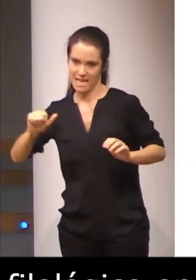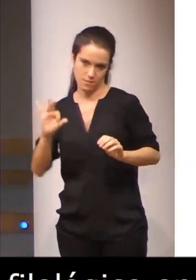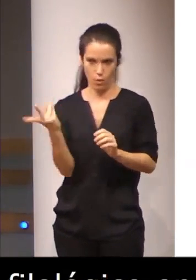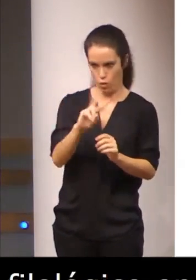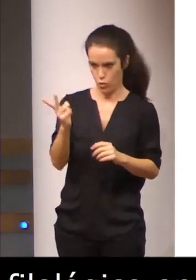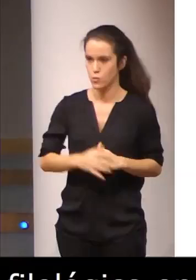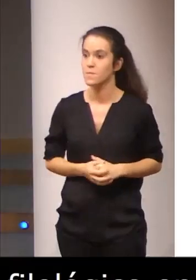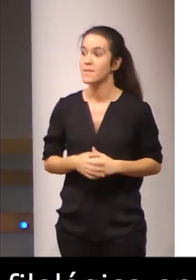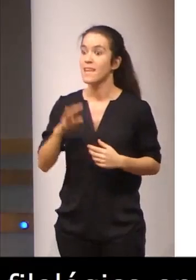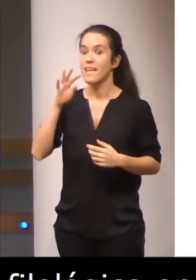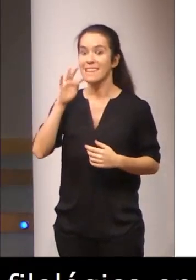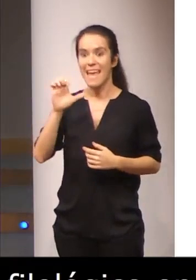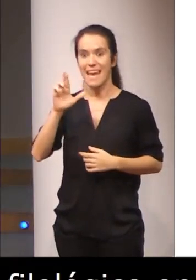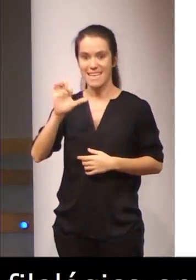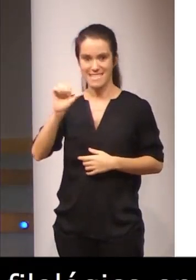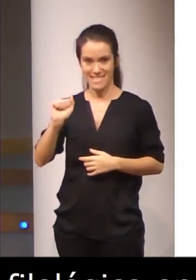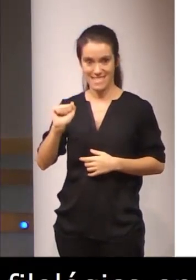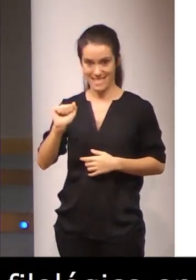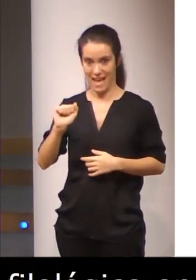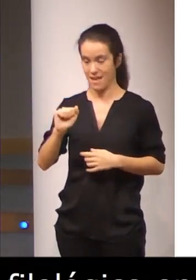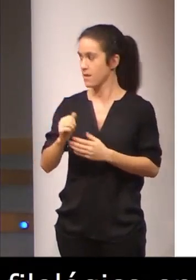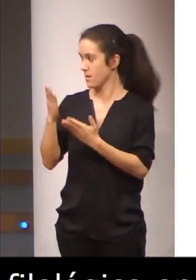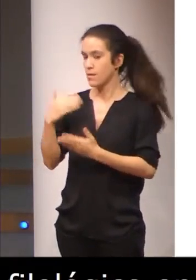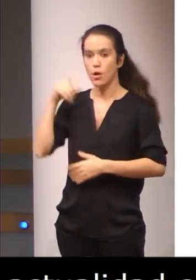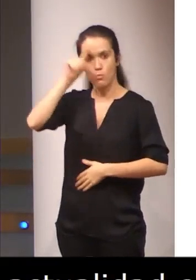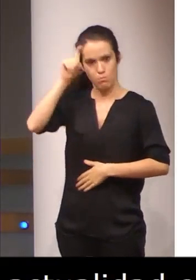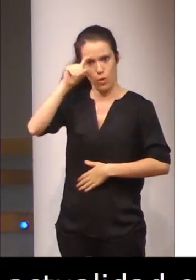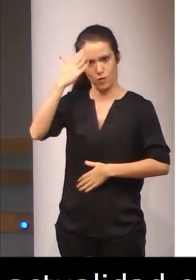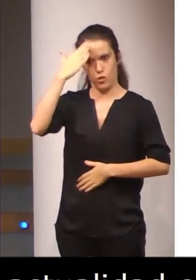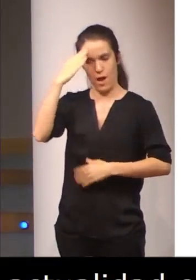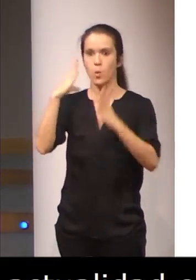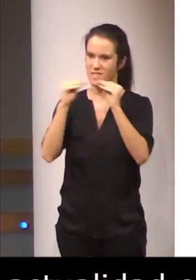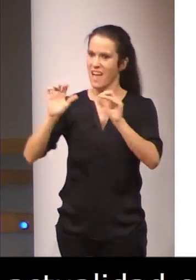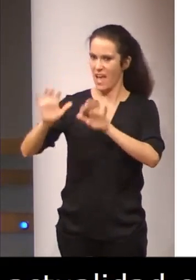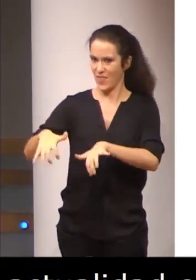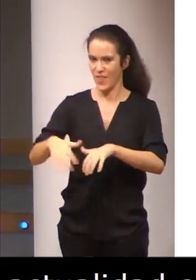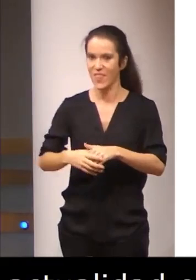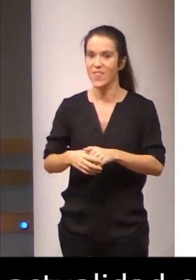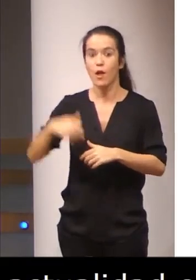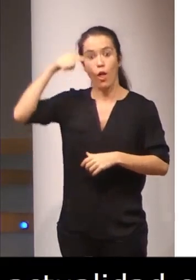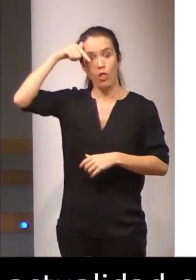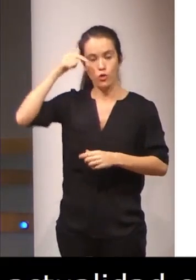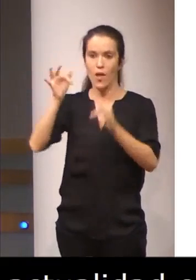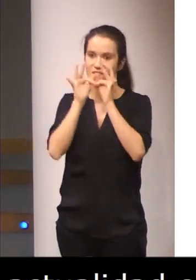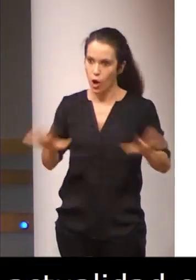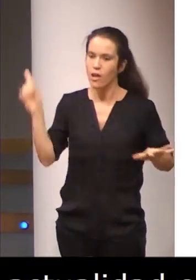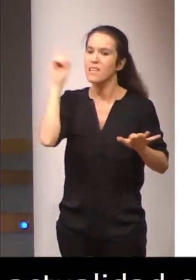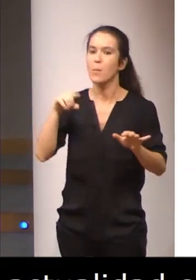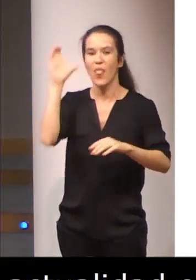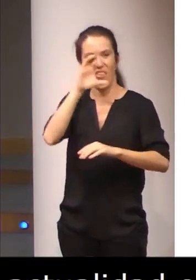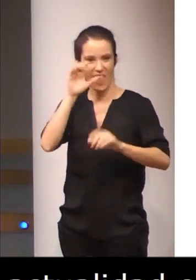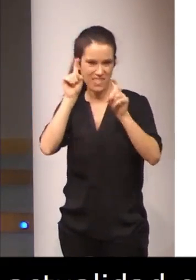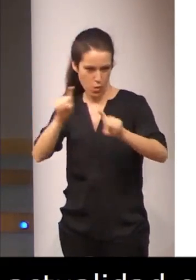Sibón Macarro es profesora titular en la Universidad de Cádiz. Doctora en Filología y doctora en Ciencias de la